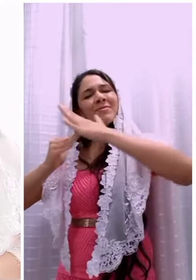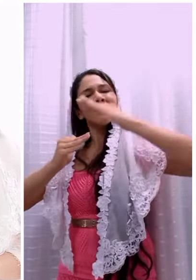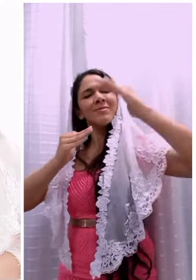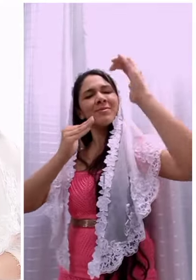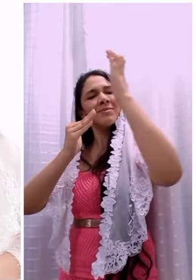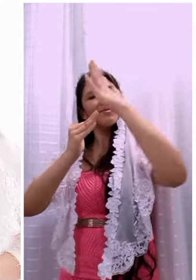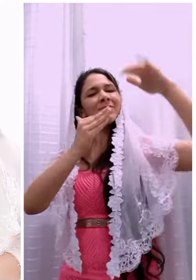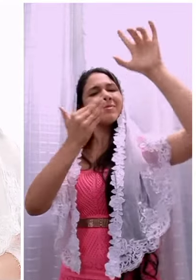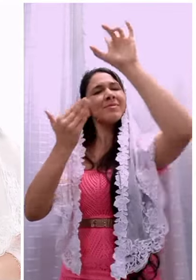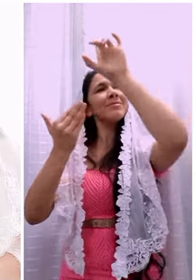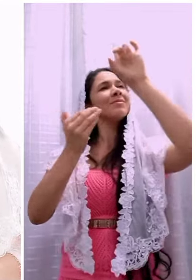Amém.